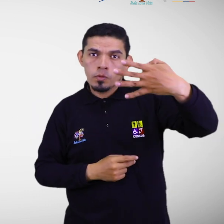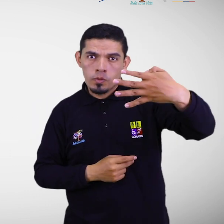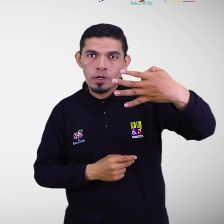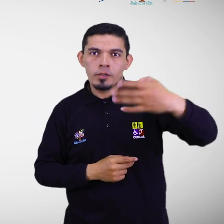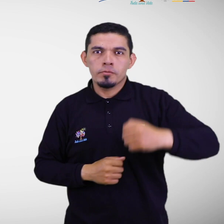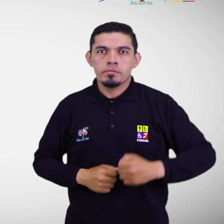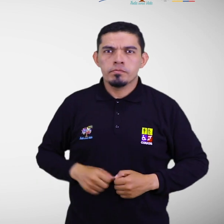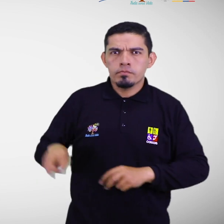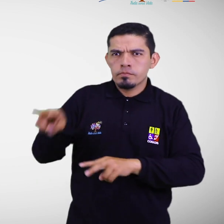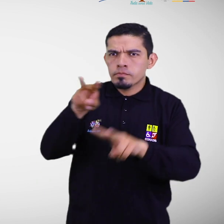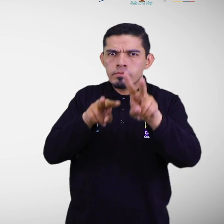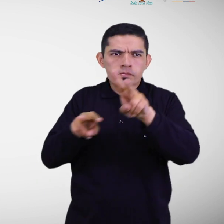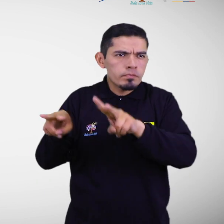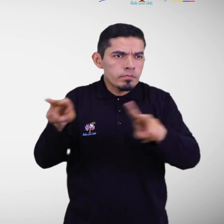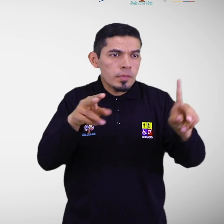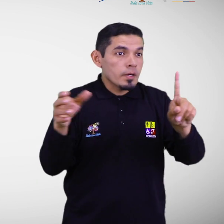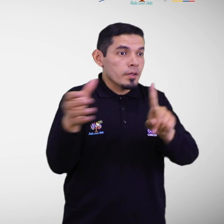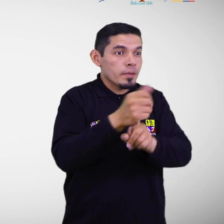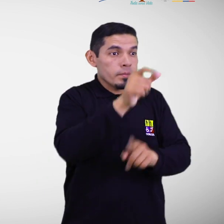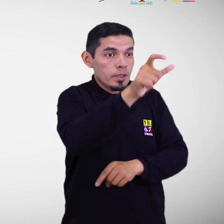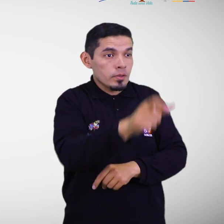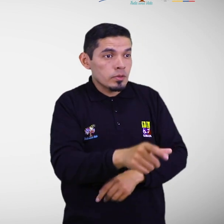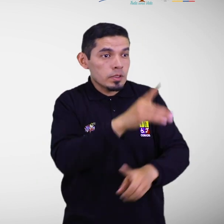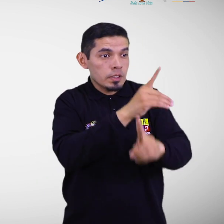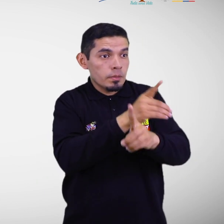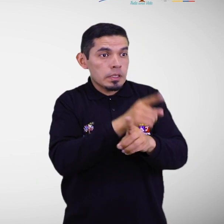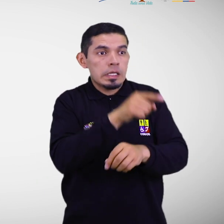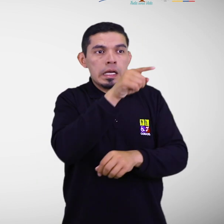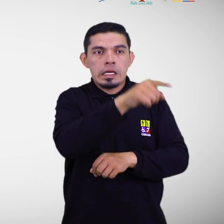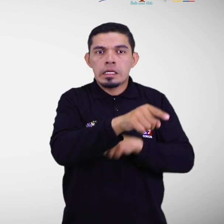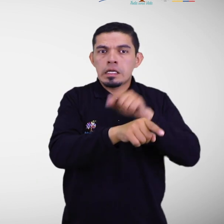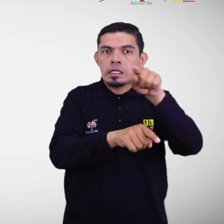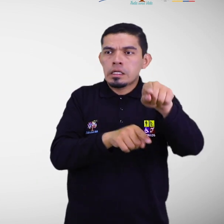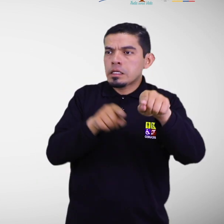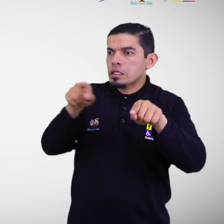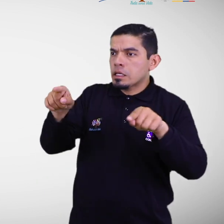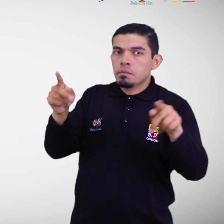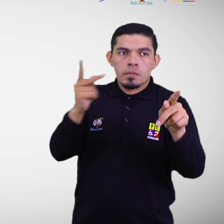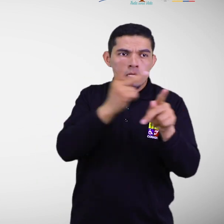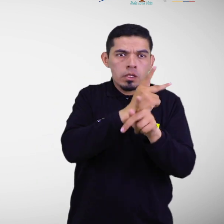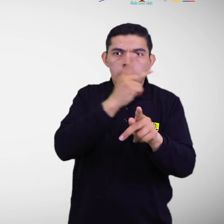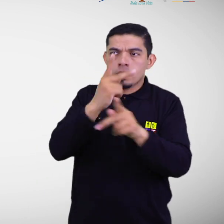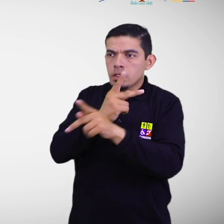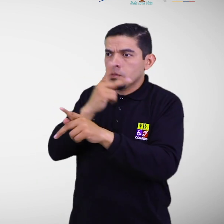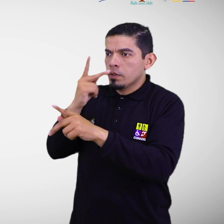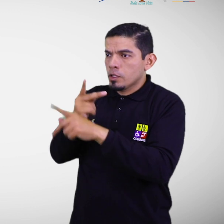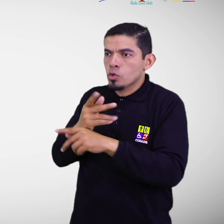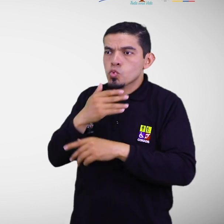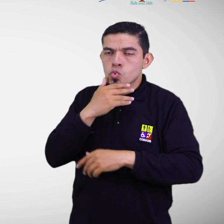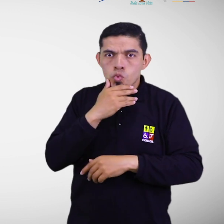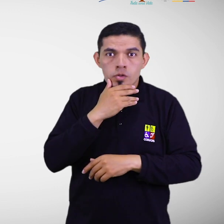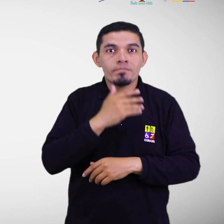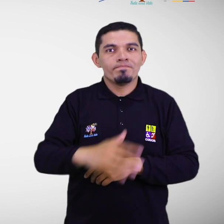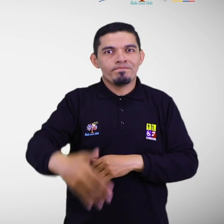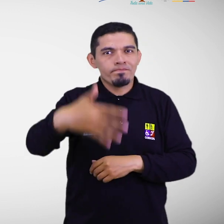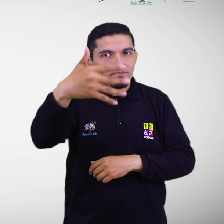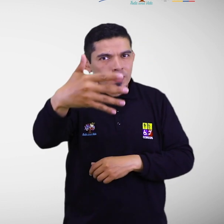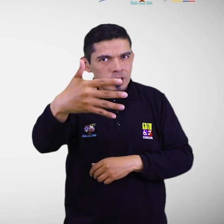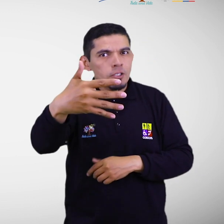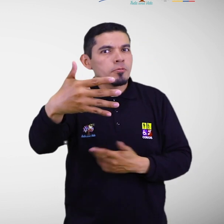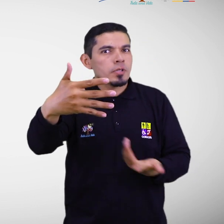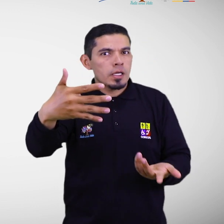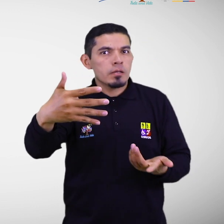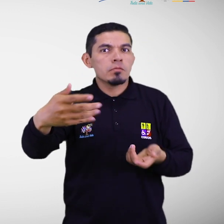Identificar a las personas con discapacidad expuestas a las diferentes amenazas. 5. Priorizar acciones de